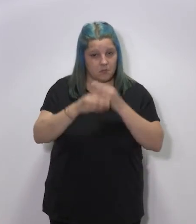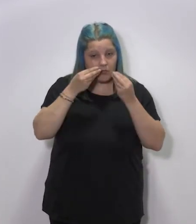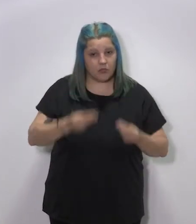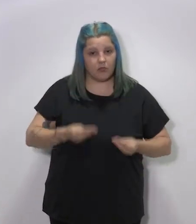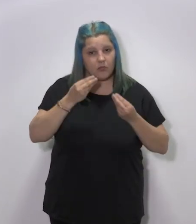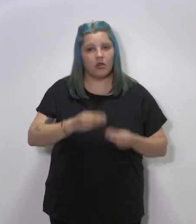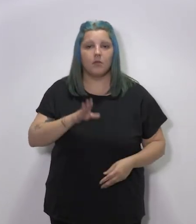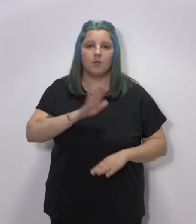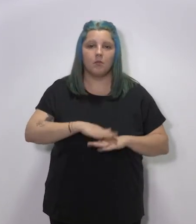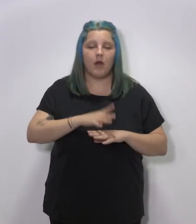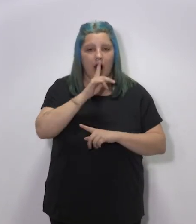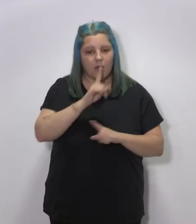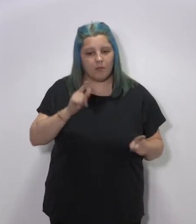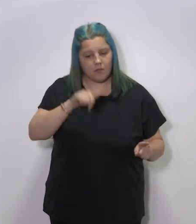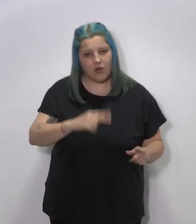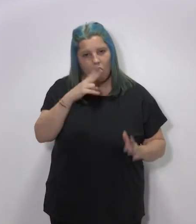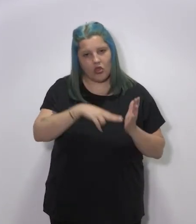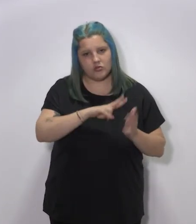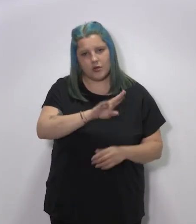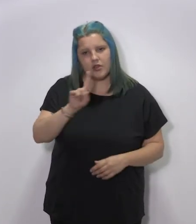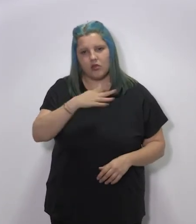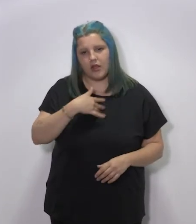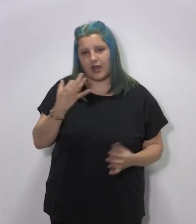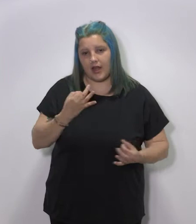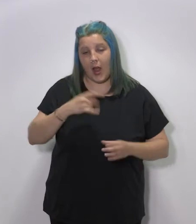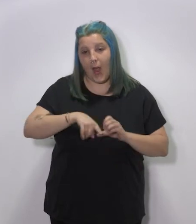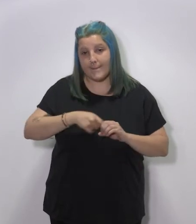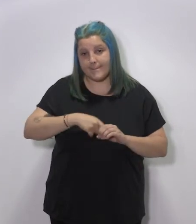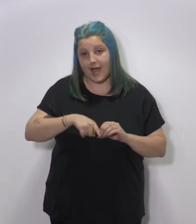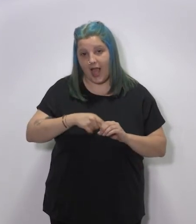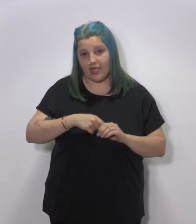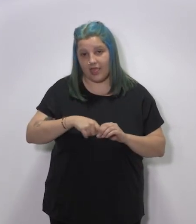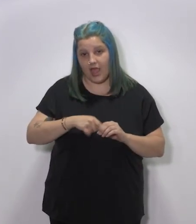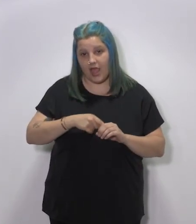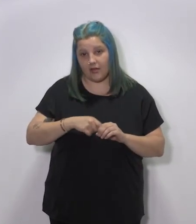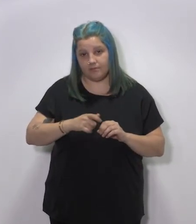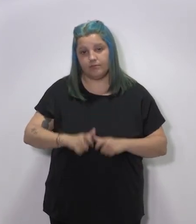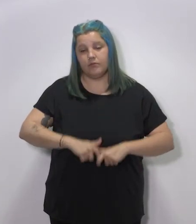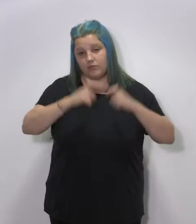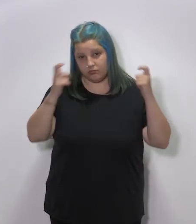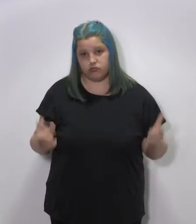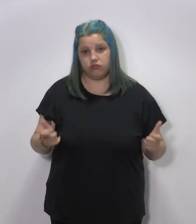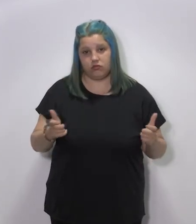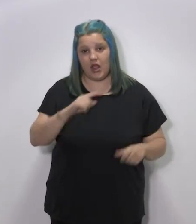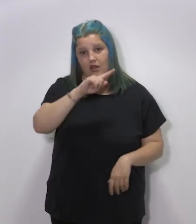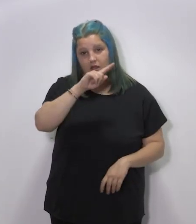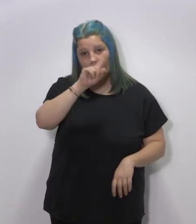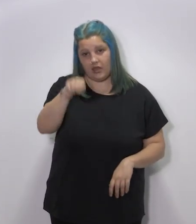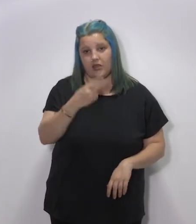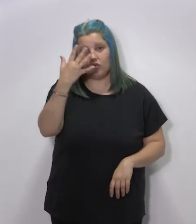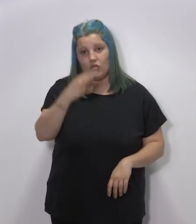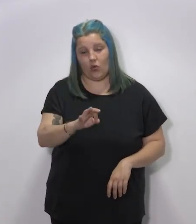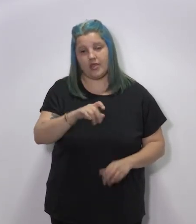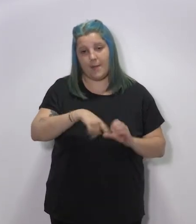La previsión para el presente ejercicio, para el 2021, es que se incrementen las plazas, un total de 150